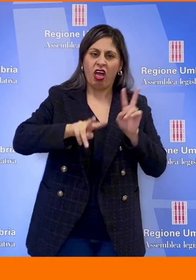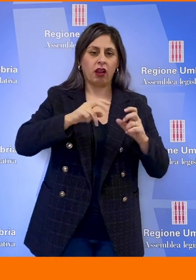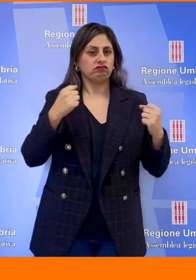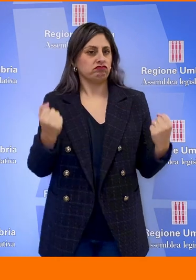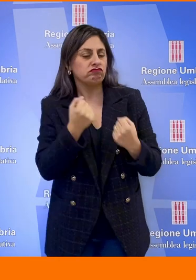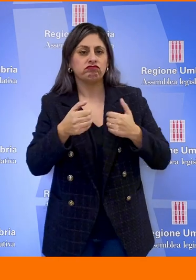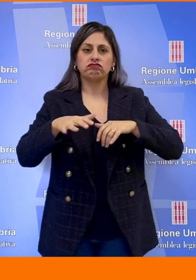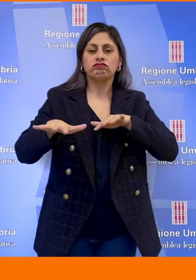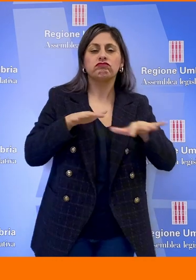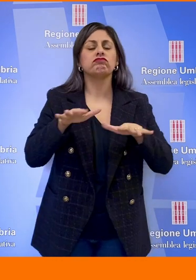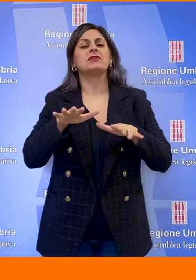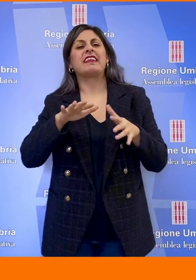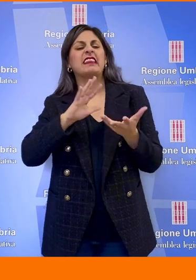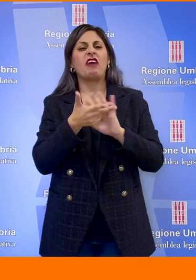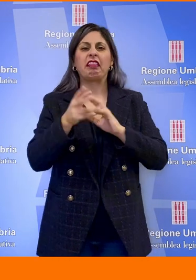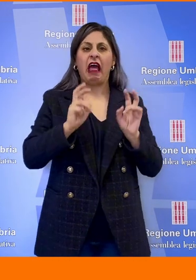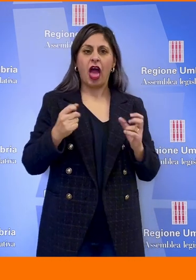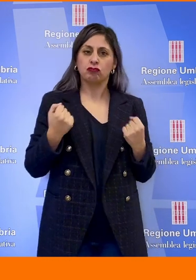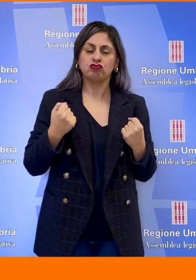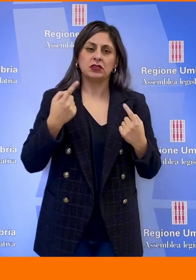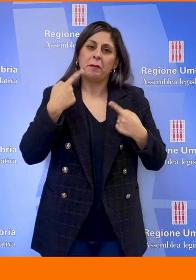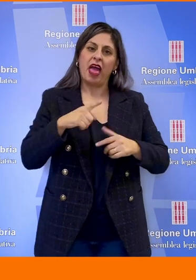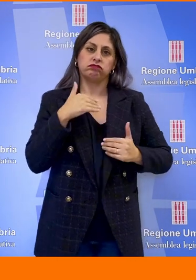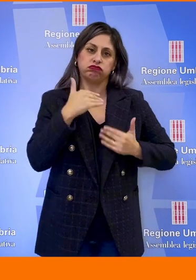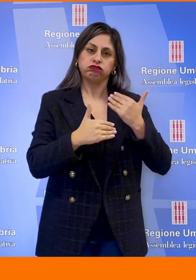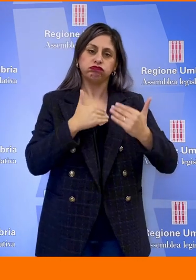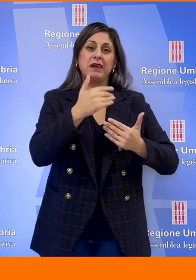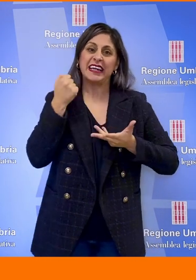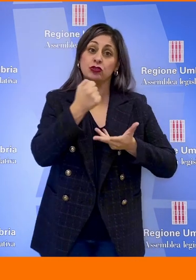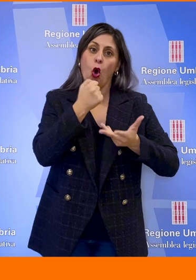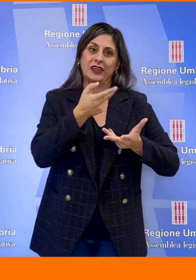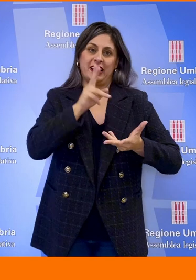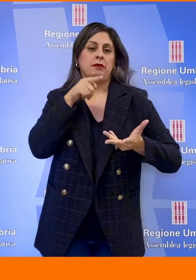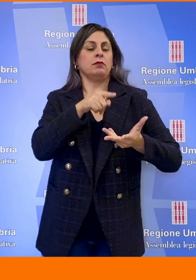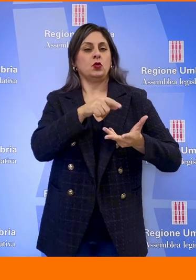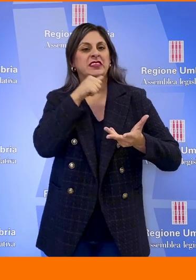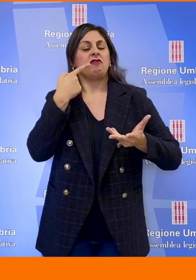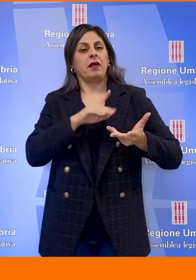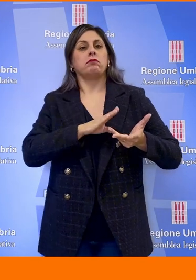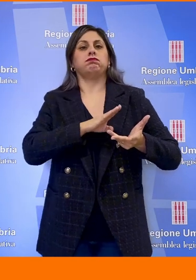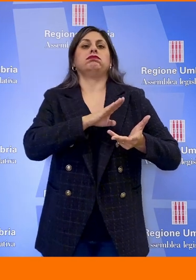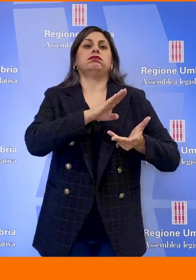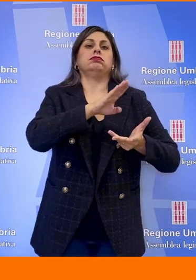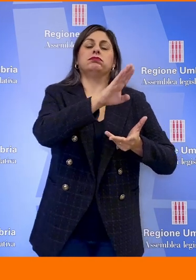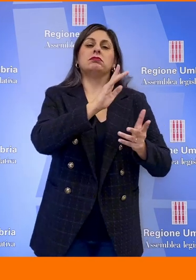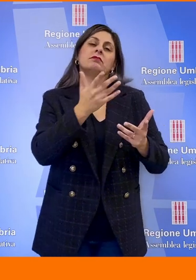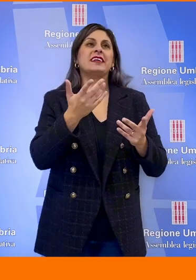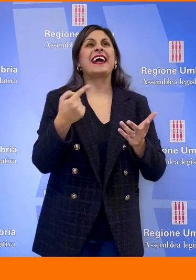campo tutte le migliori energie e maggiori risorse soprattutto per tornare ad essere una regione